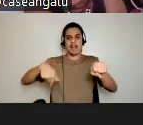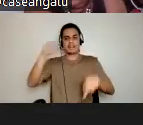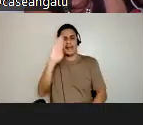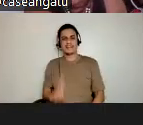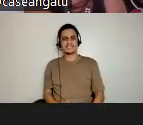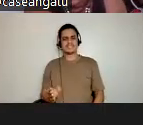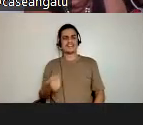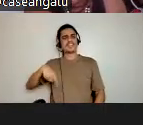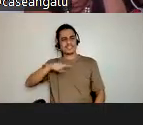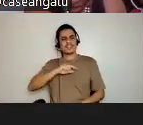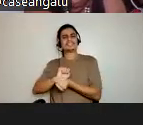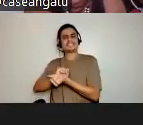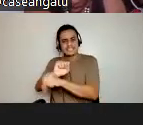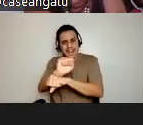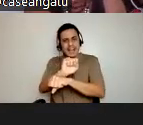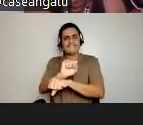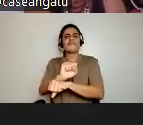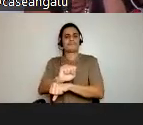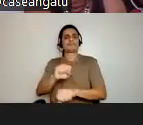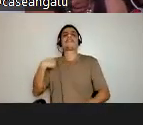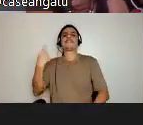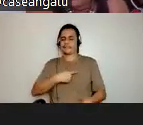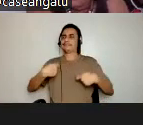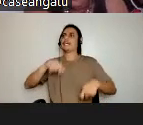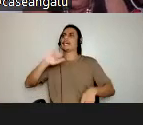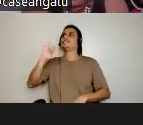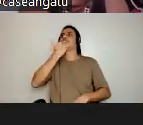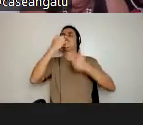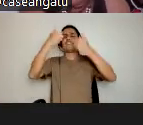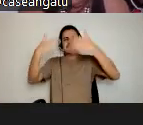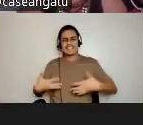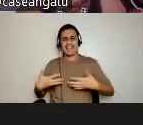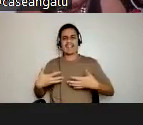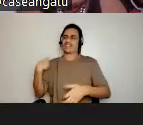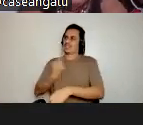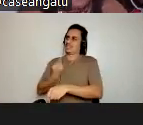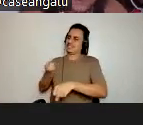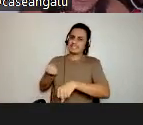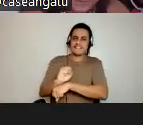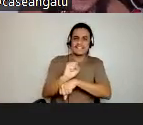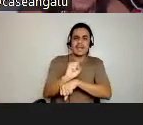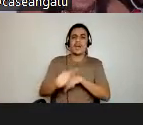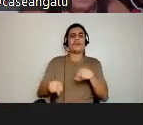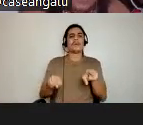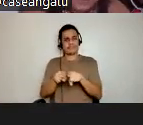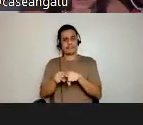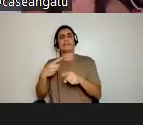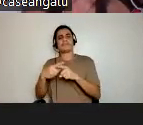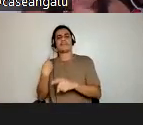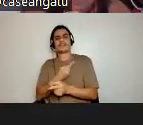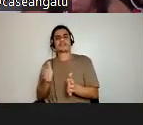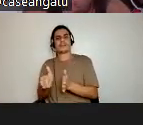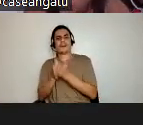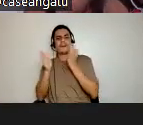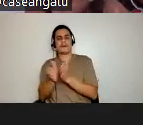racialmente explicar, justificar a nossa escravidão e a nossa pobreza atual, né? E o que eu vou falar é assim.